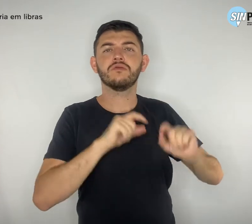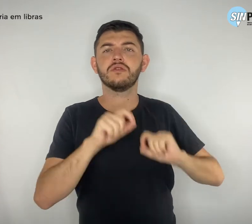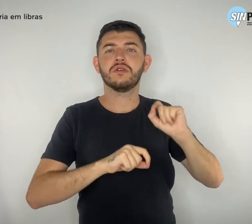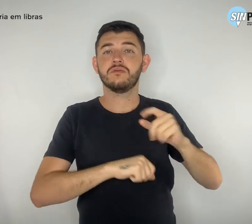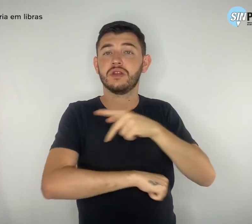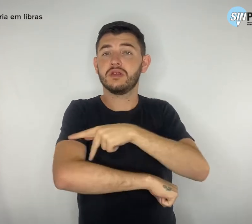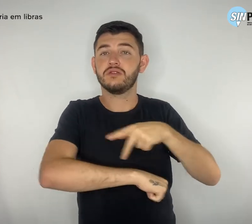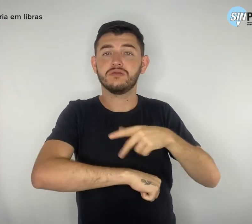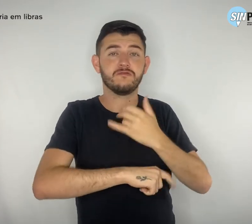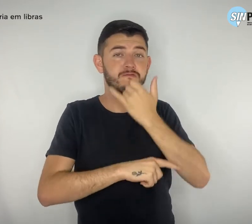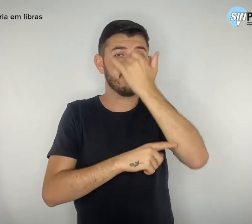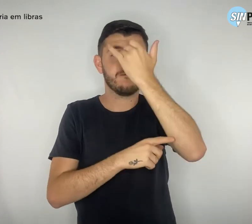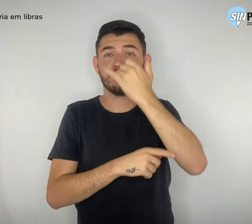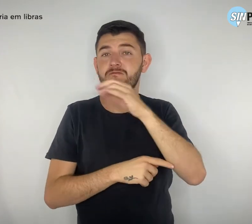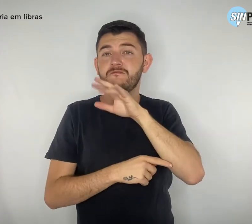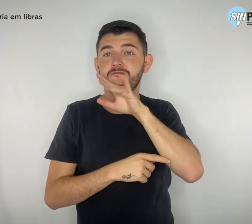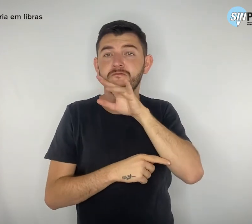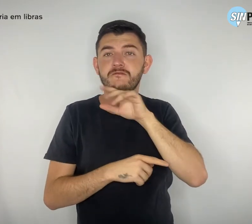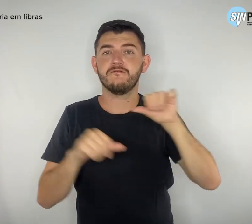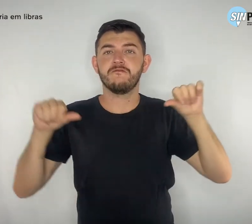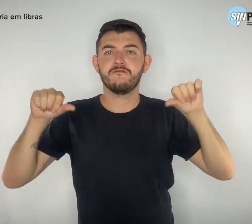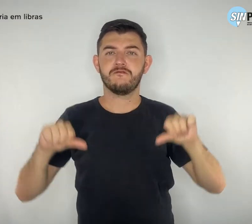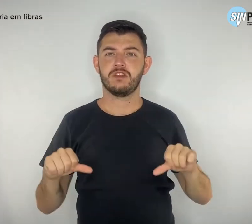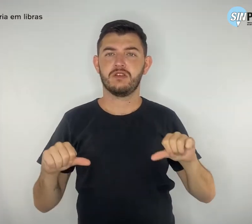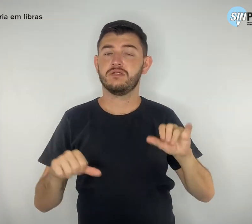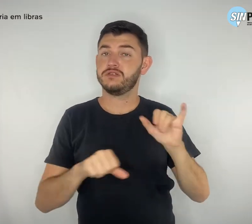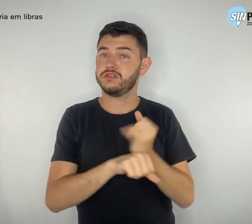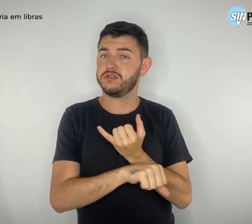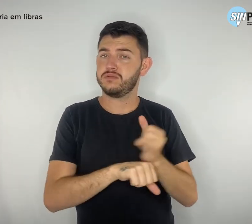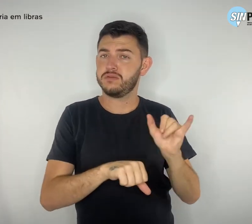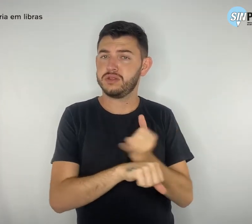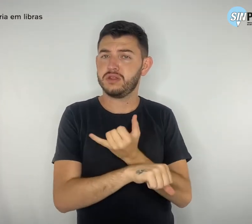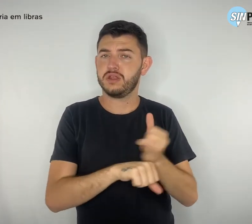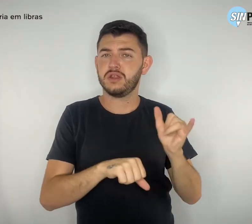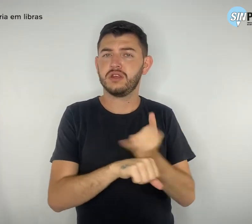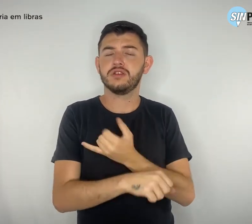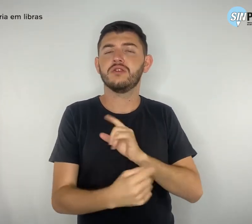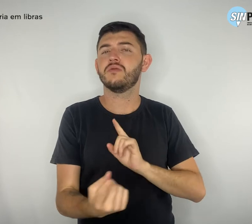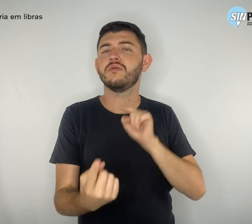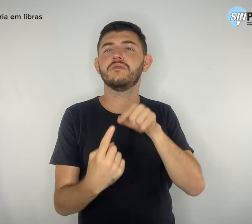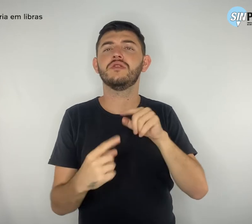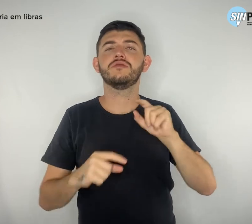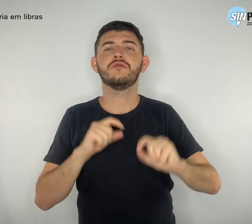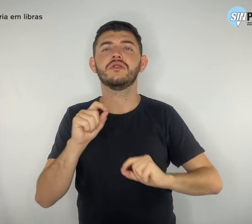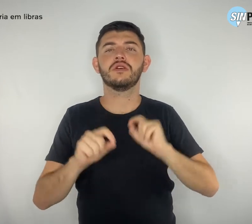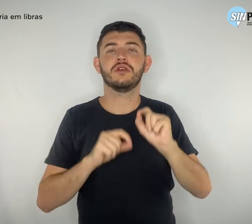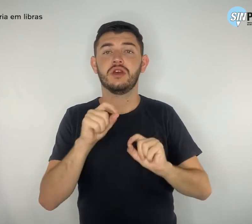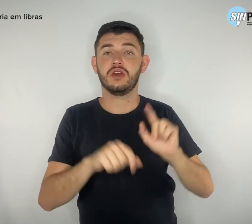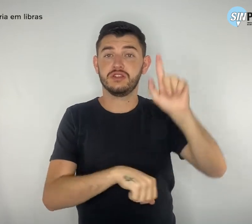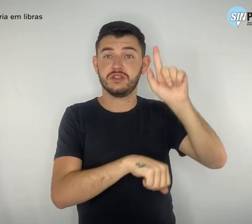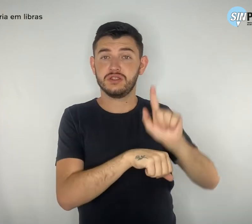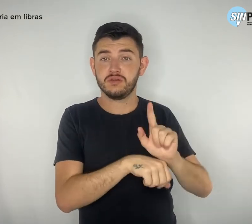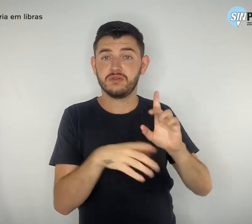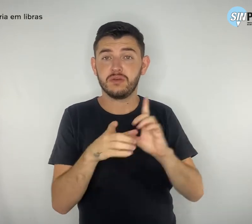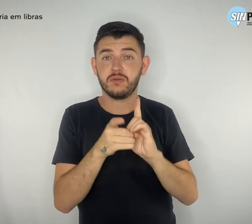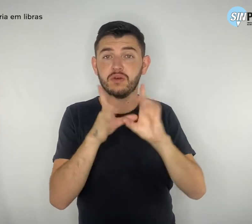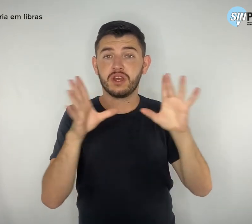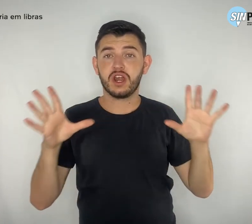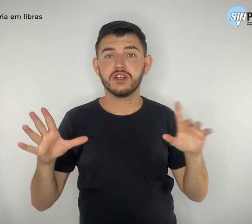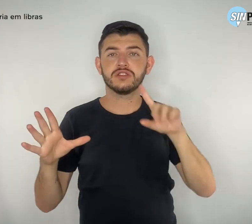e são também um mecanismo para desincompatibilizar a gestão democrática, uma forma de